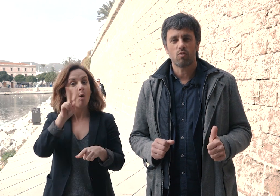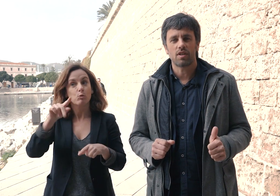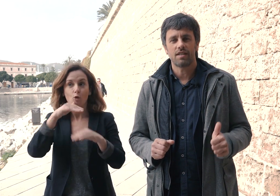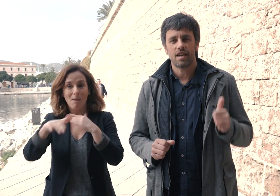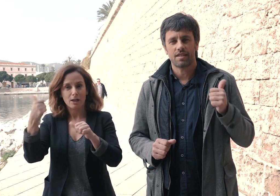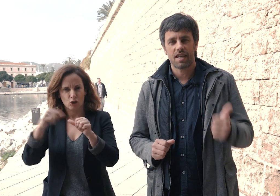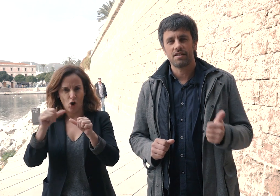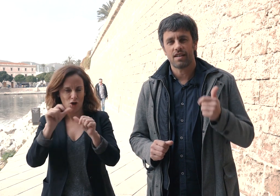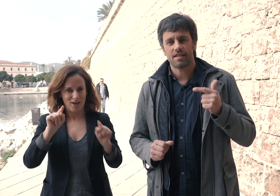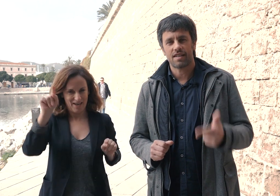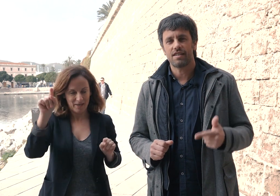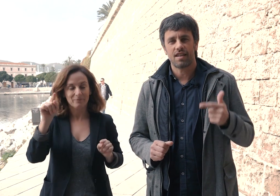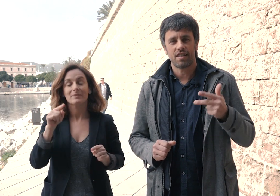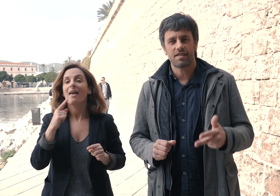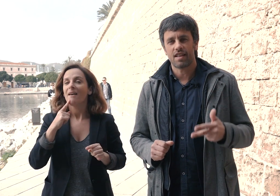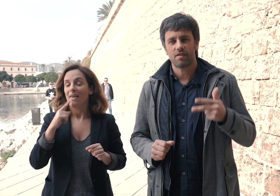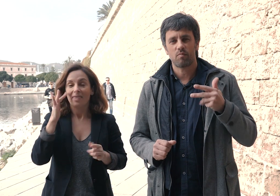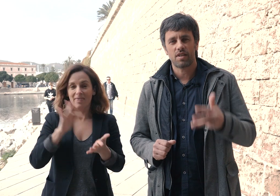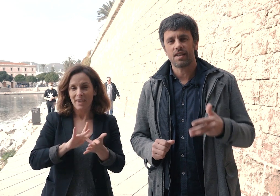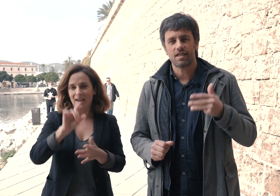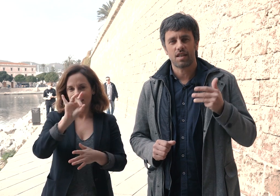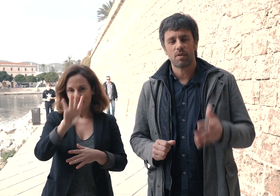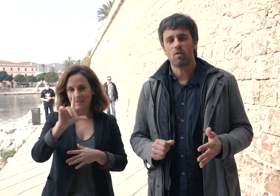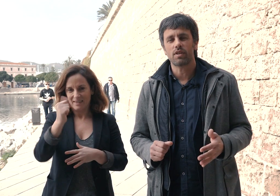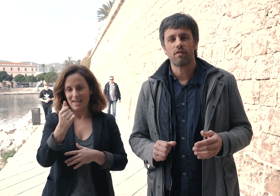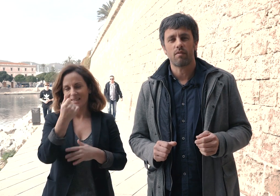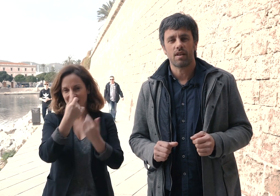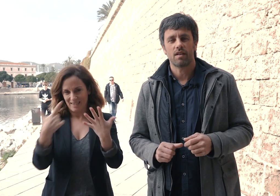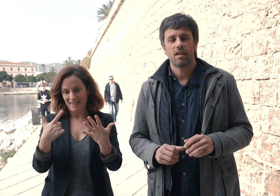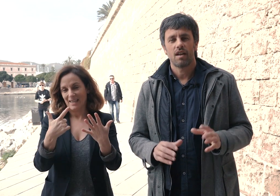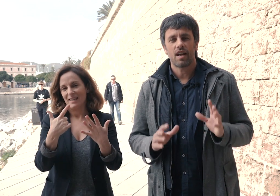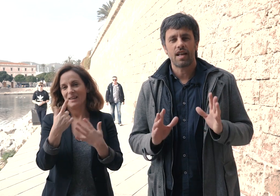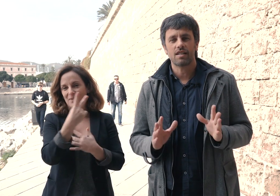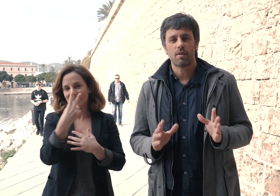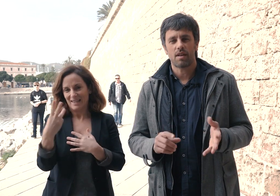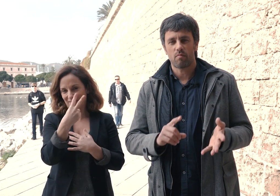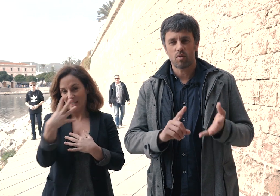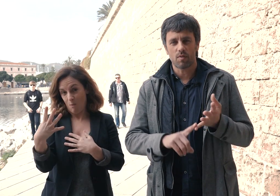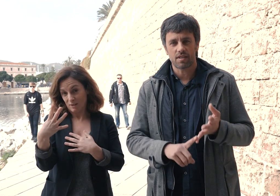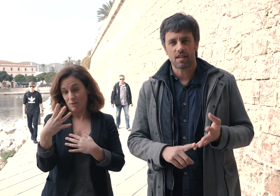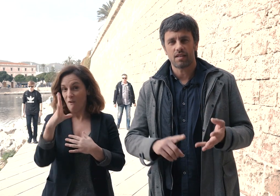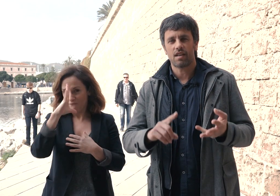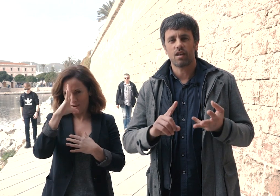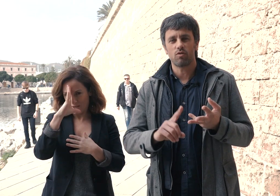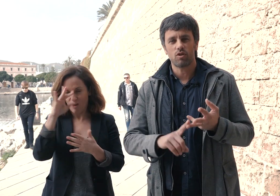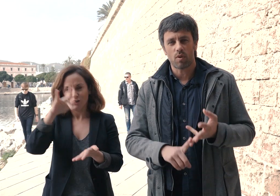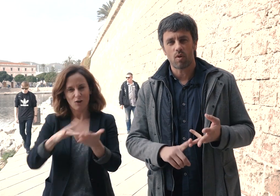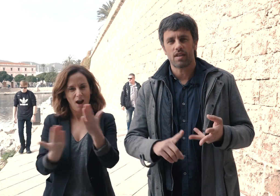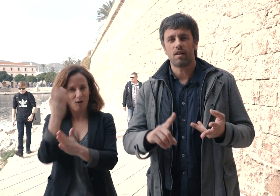costar els dies 15, 16, 17, 23 i 24 de febrer. En elles debatrem biodiversitat, arqueologia subaquàtica,